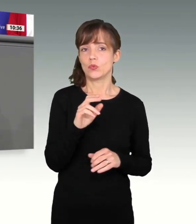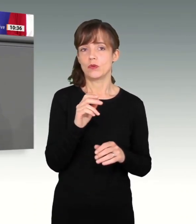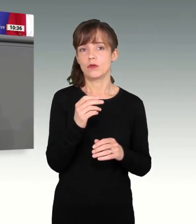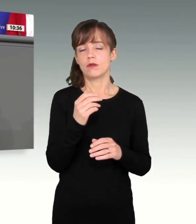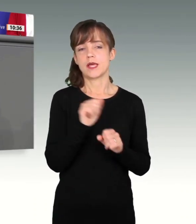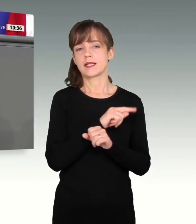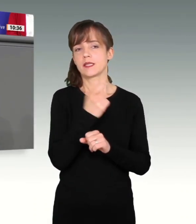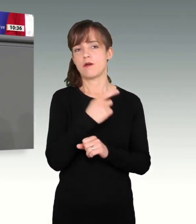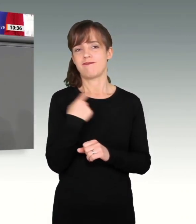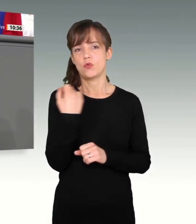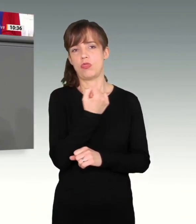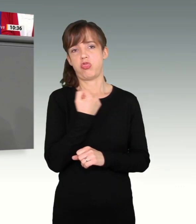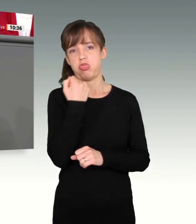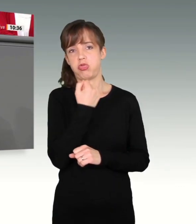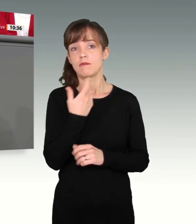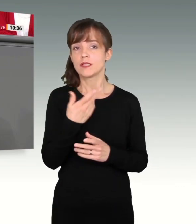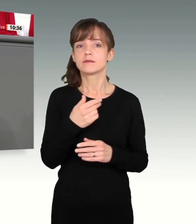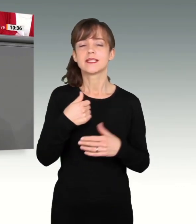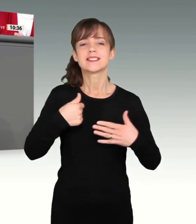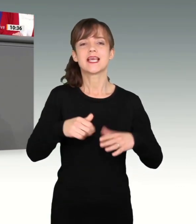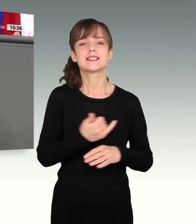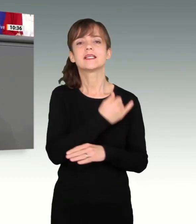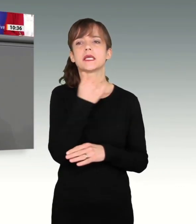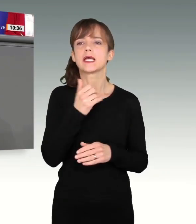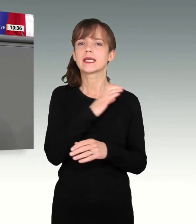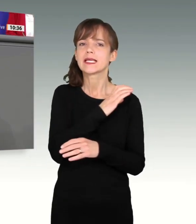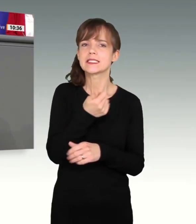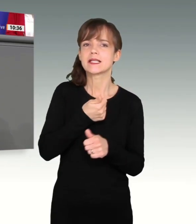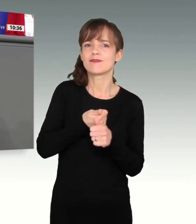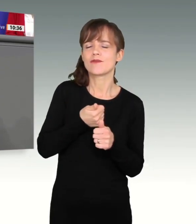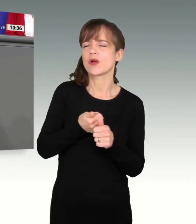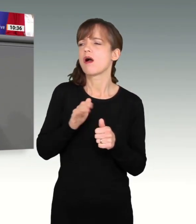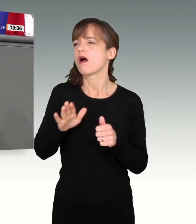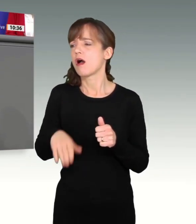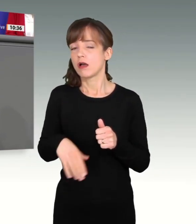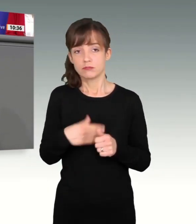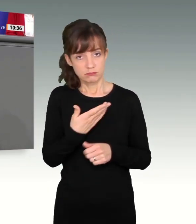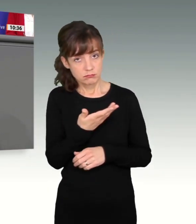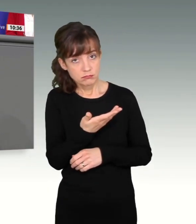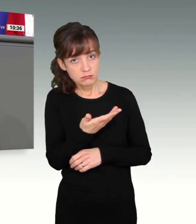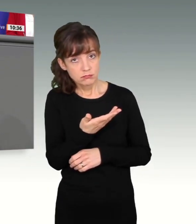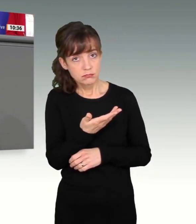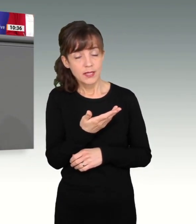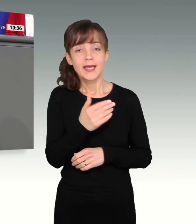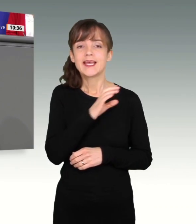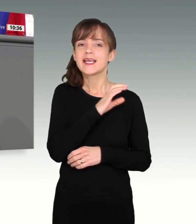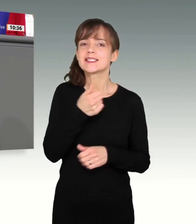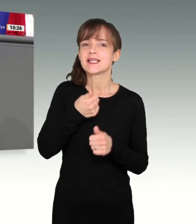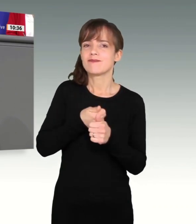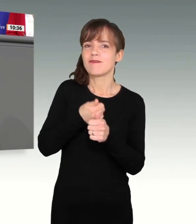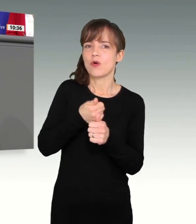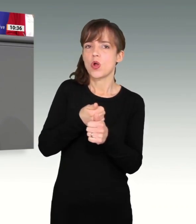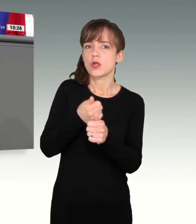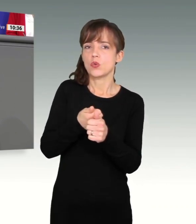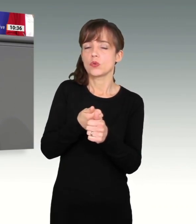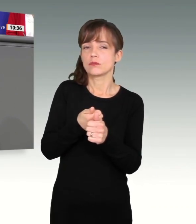dass sie 16 Jahre lang Christenverfolgung klein geredet hat. Sie hat den Begriff Christenverfolgung in den letzten Jahren sogar